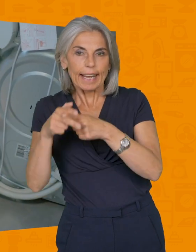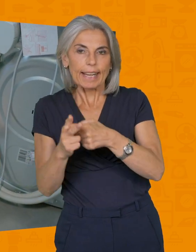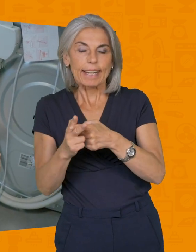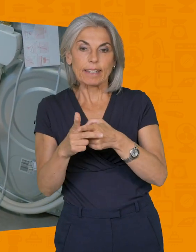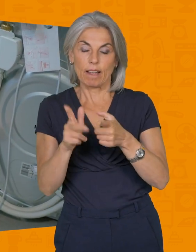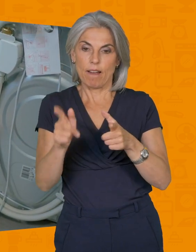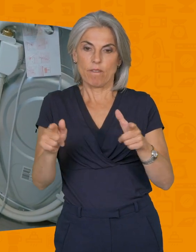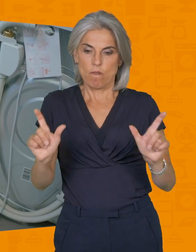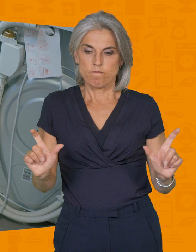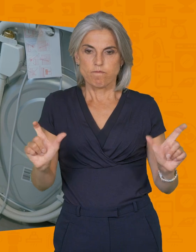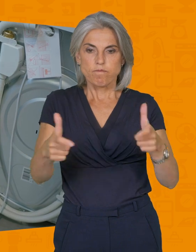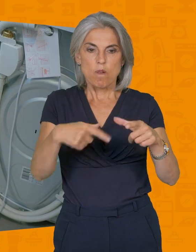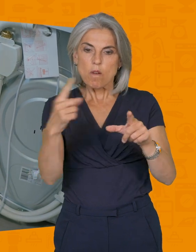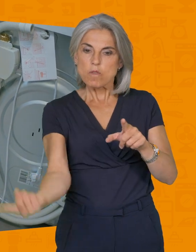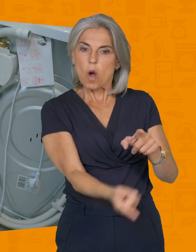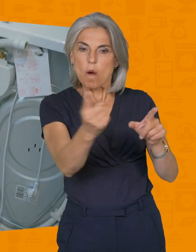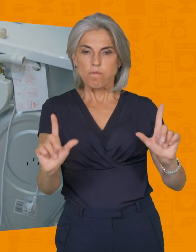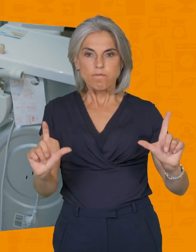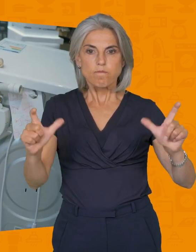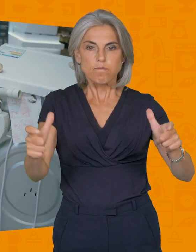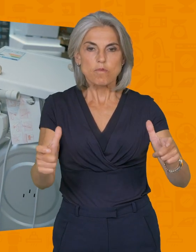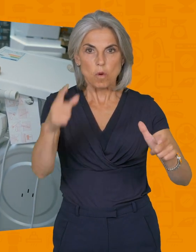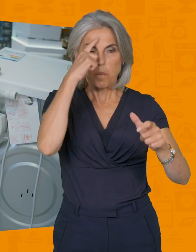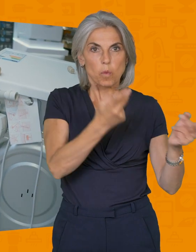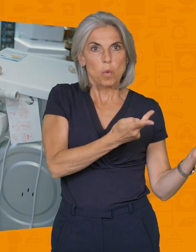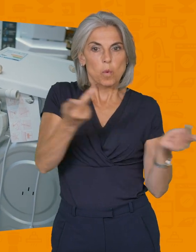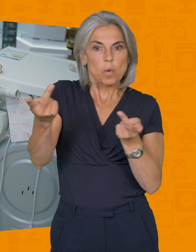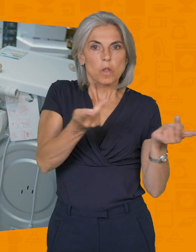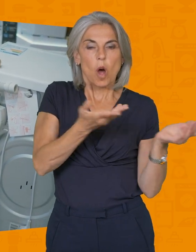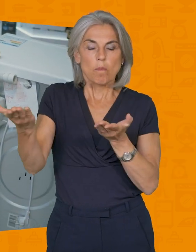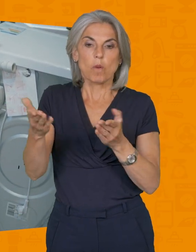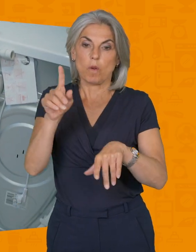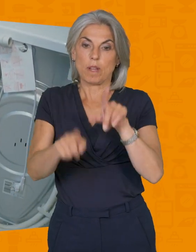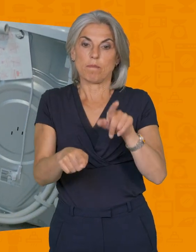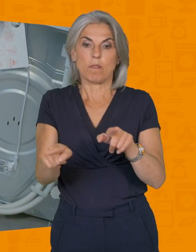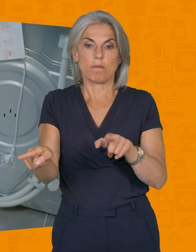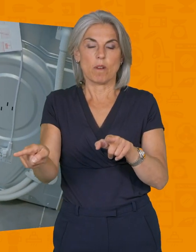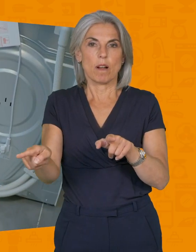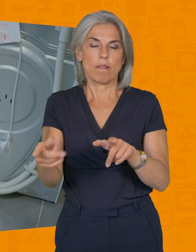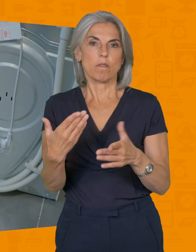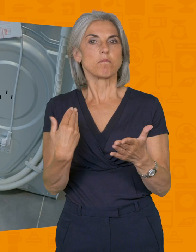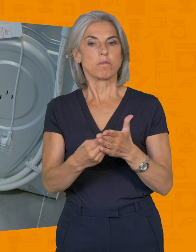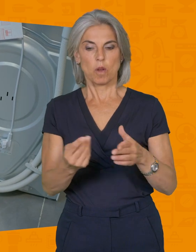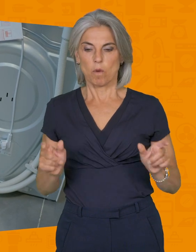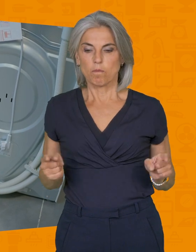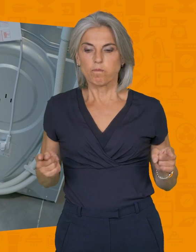machine, que vous la déménagez, remettez vos cales de transport. Alors ça dépend des marques, là on est sur un lave-linge qui a des grandes cales, il y a deux, une de chaque côté.